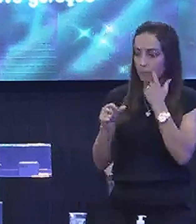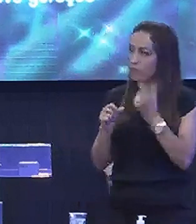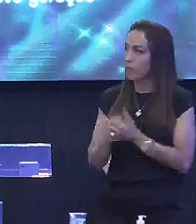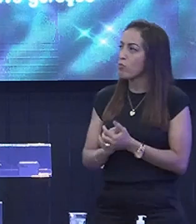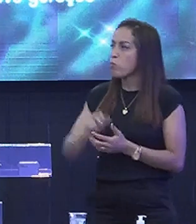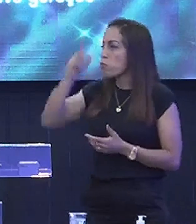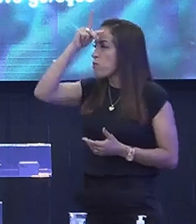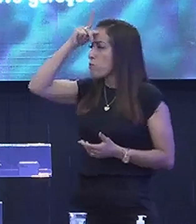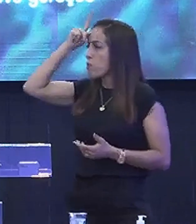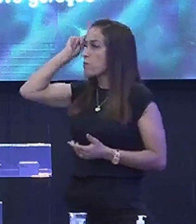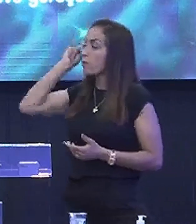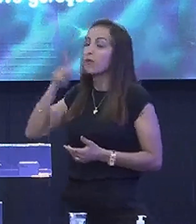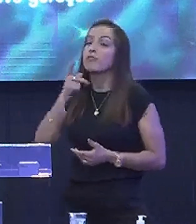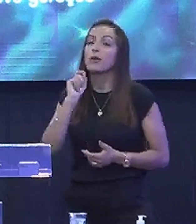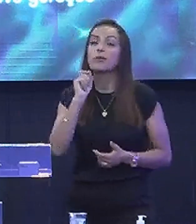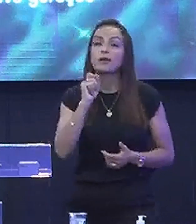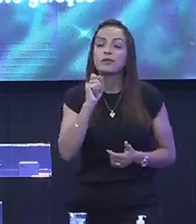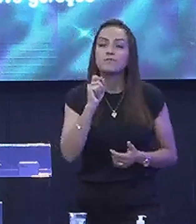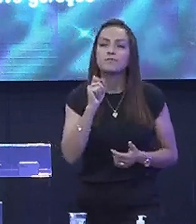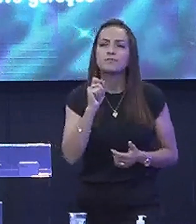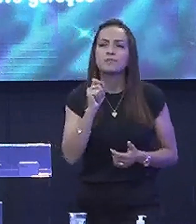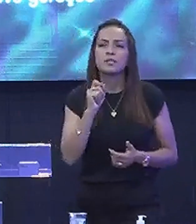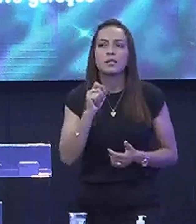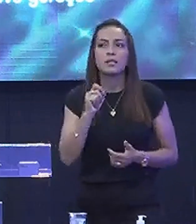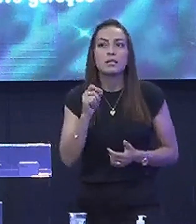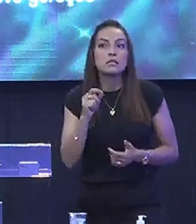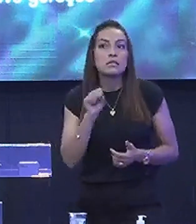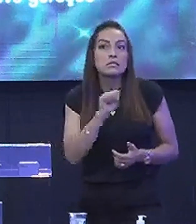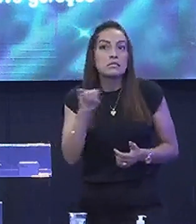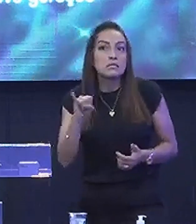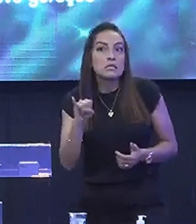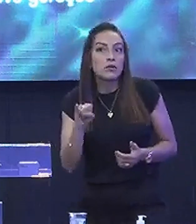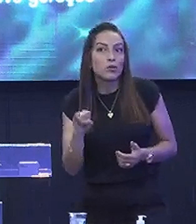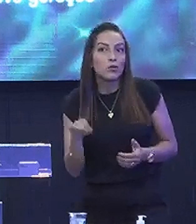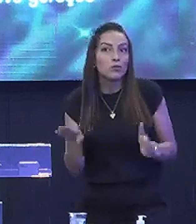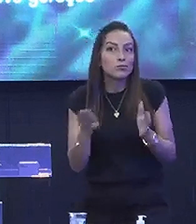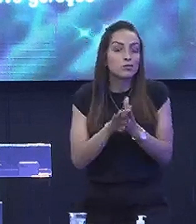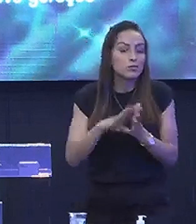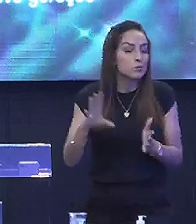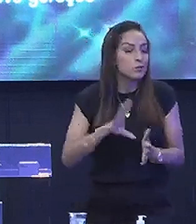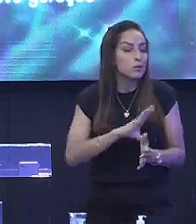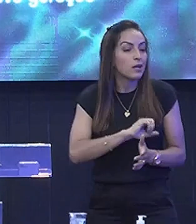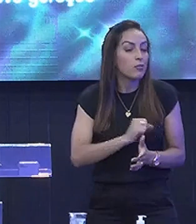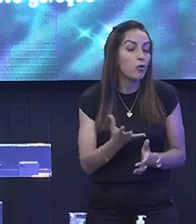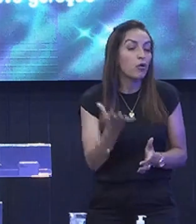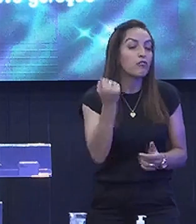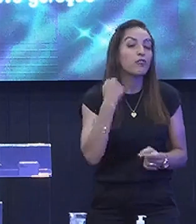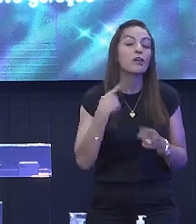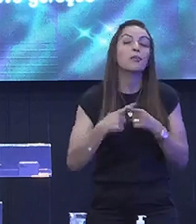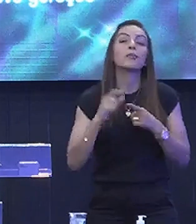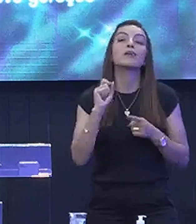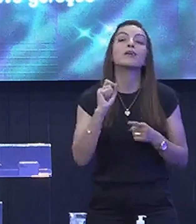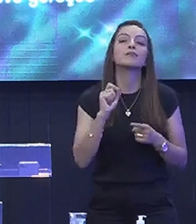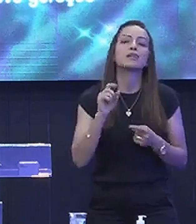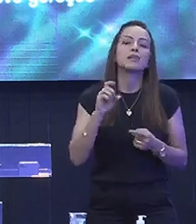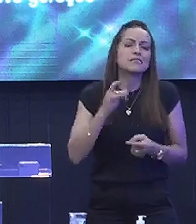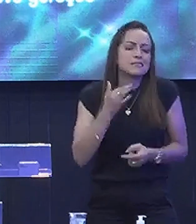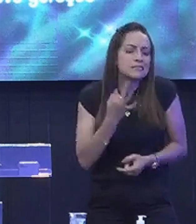As pessoas falam assim Quem não vem Pelo amor Vem pela Eu não consigo Entender essa frase